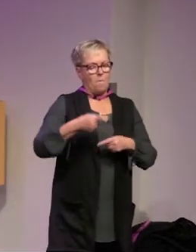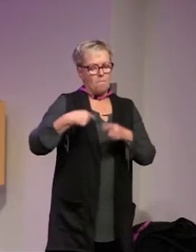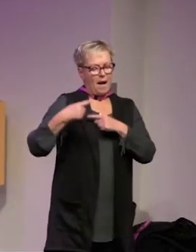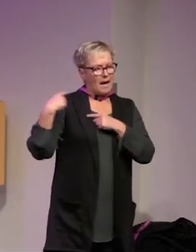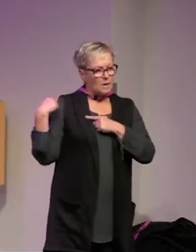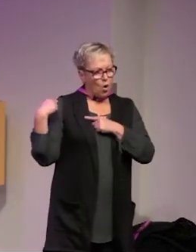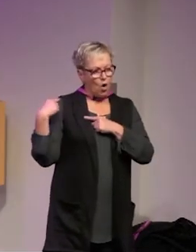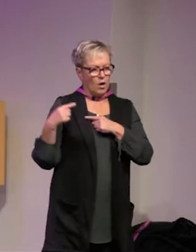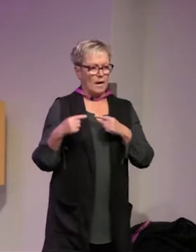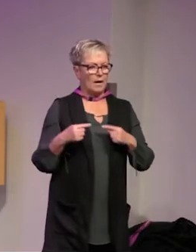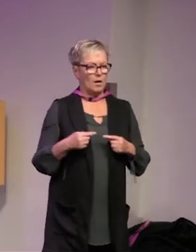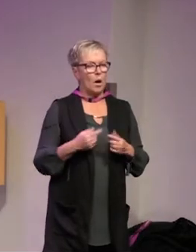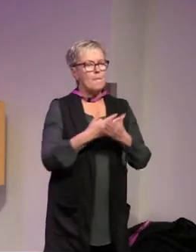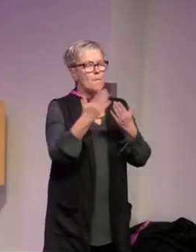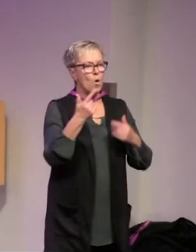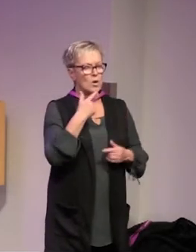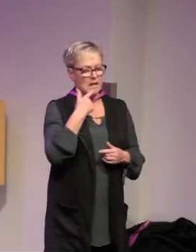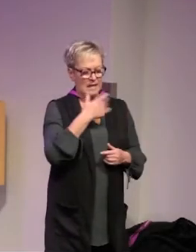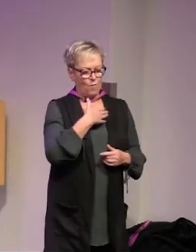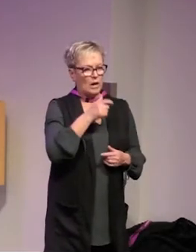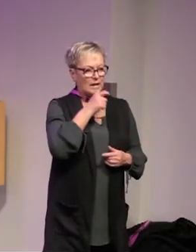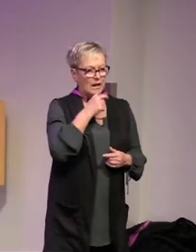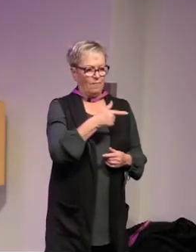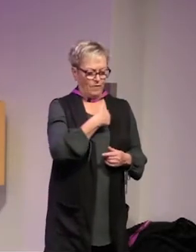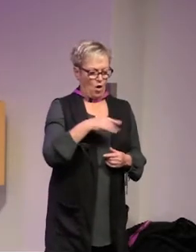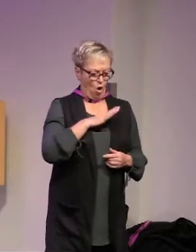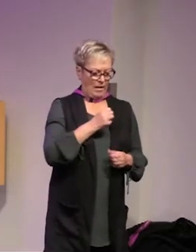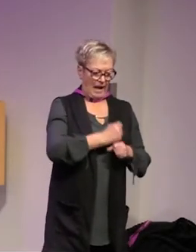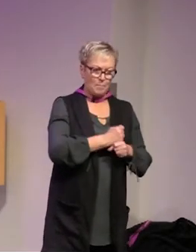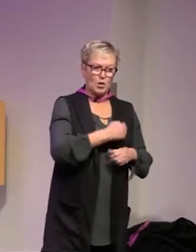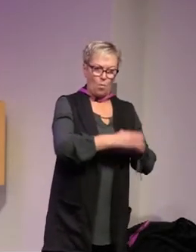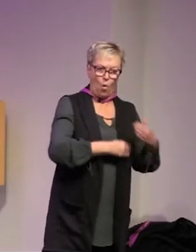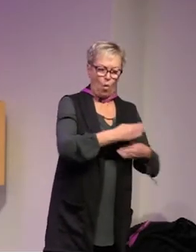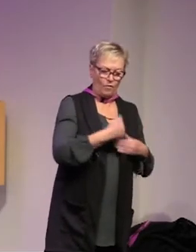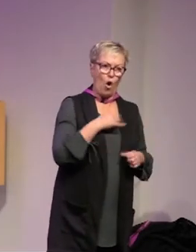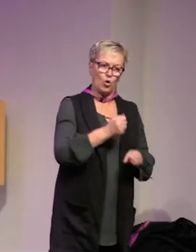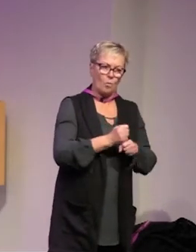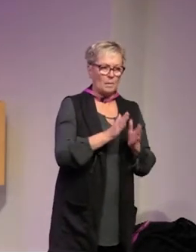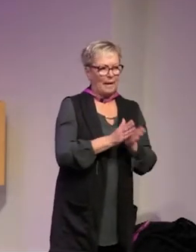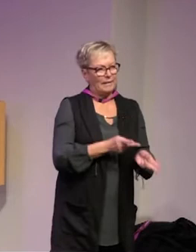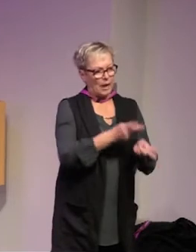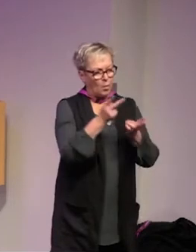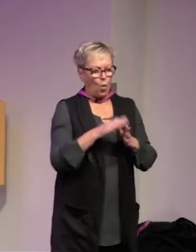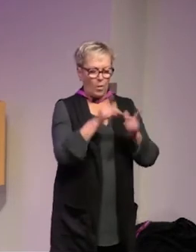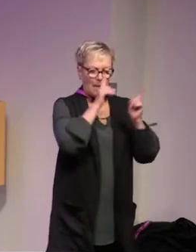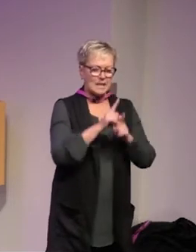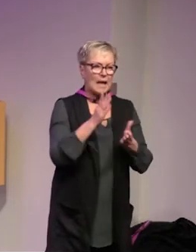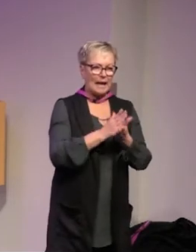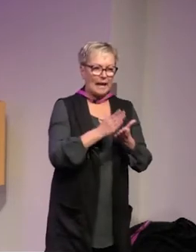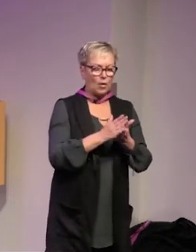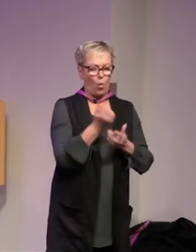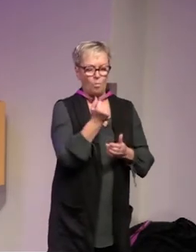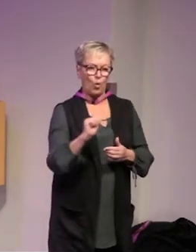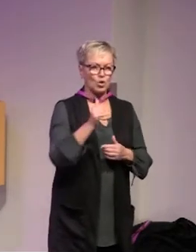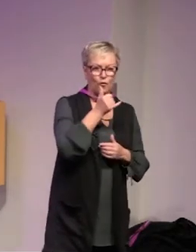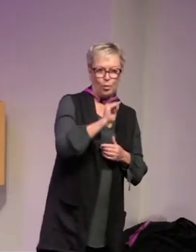väl kanske också att backa tillbaka ibland för att många säger också i våra intervjuer vi har ju ett arbete som pågår vi har jobbat med demokrati och mänskliga